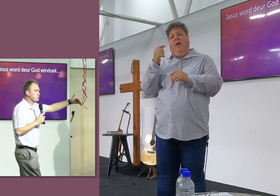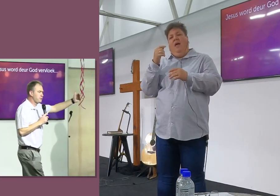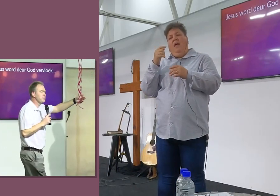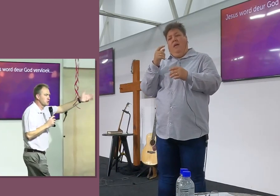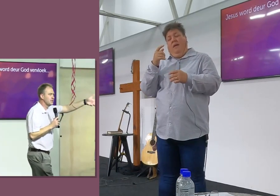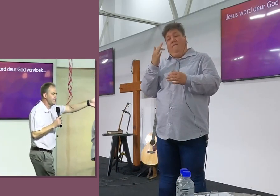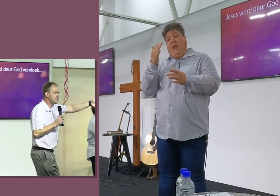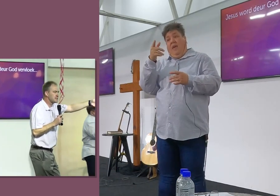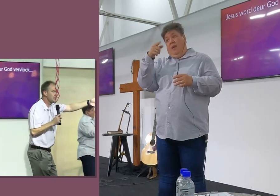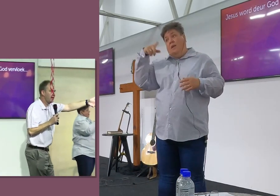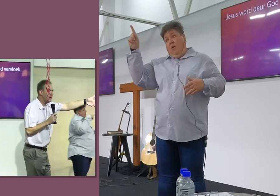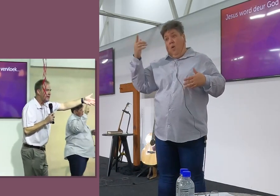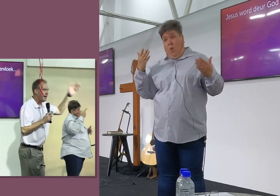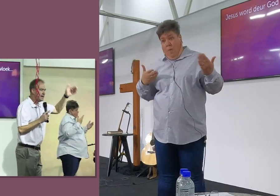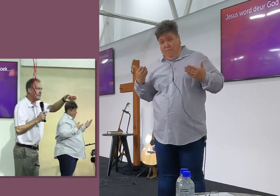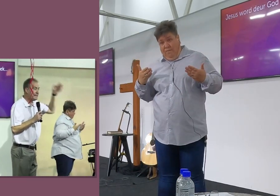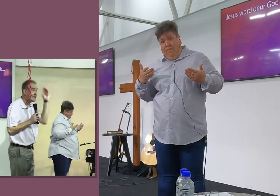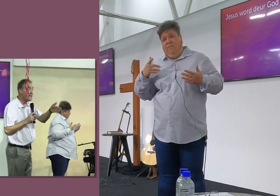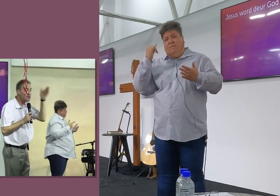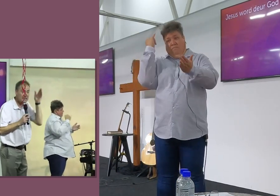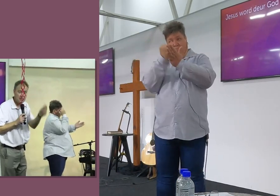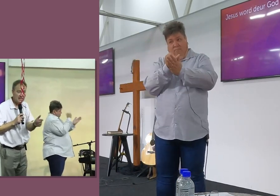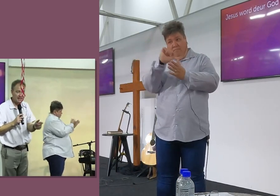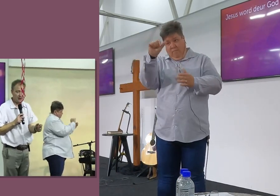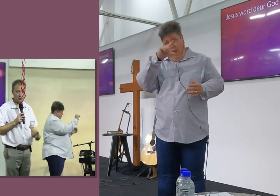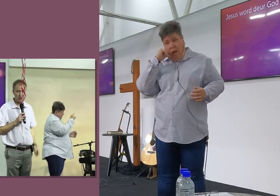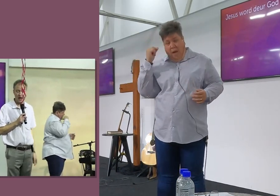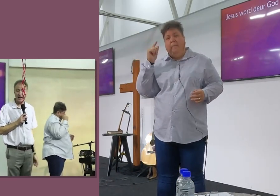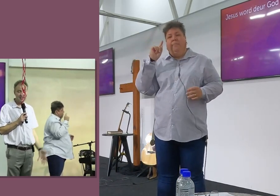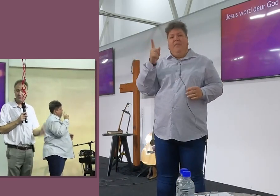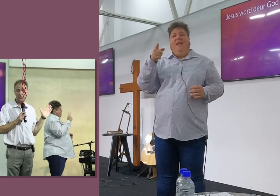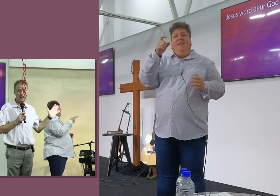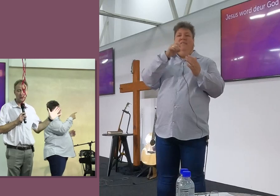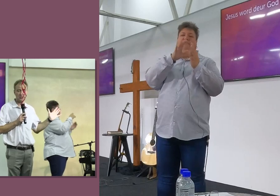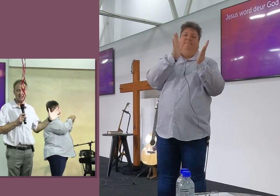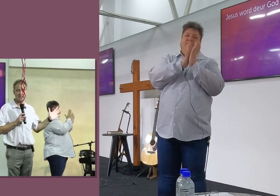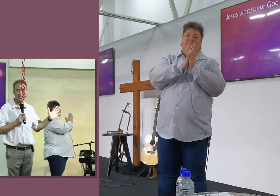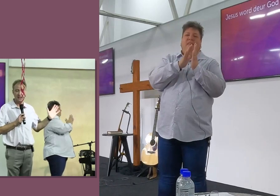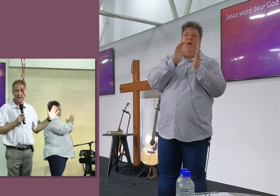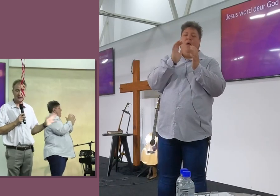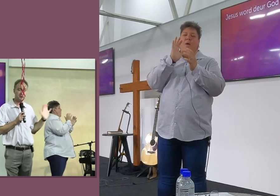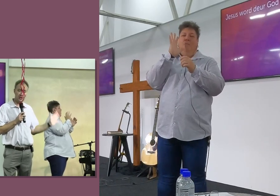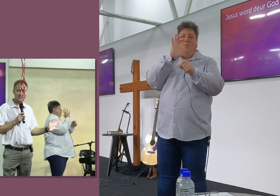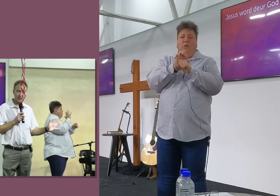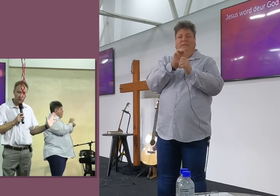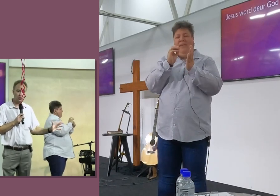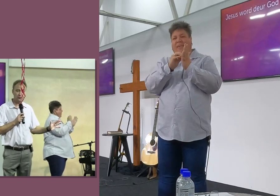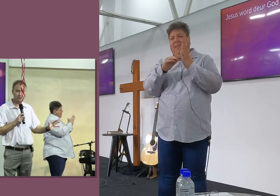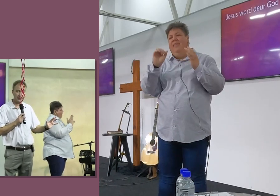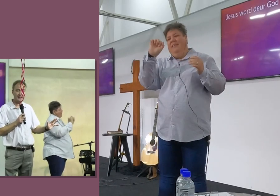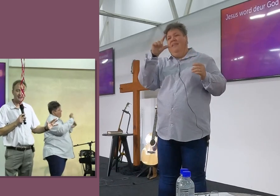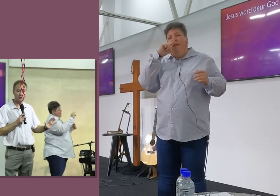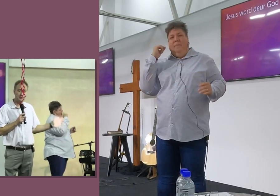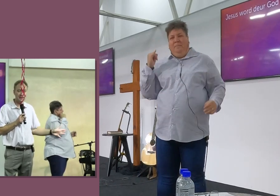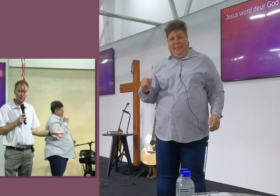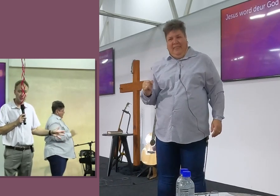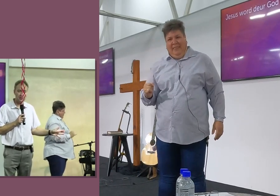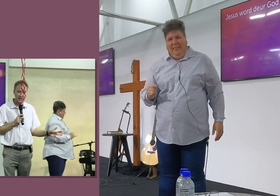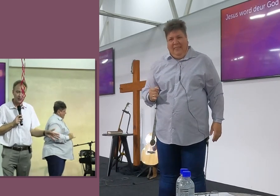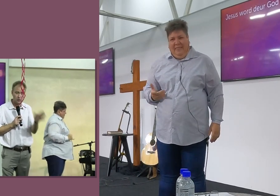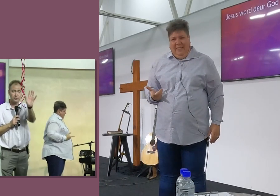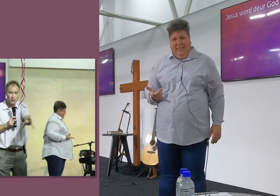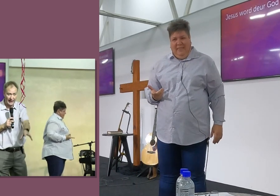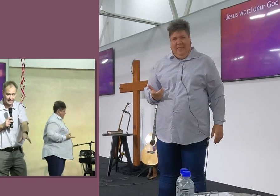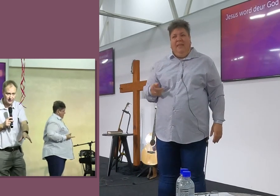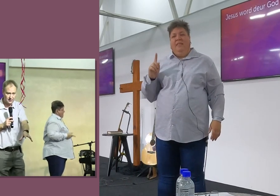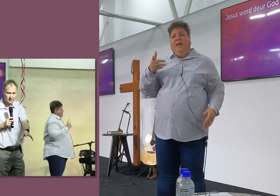hof skuldig bevind word aan iets, Nee, En dan geel jy jou een kriminele rekord, Nou, Ek weet nie wat die rekord is nie, En ek verstaan, As jy genoeg geld het om iemand te betaal,